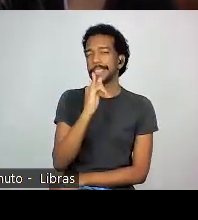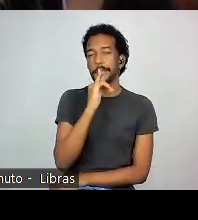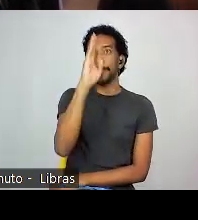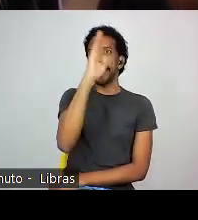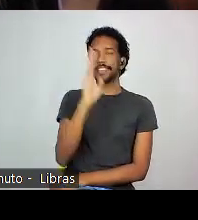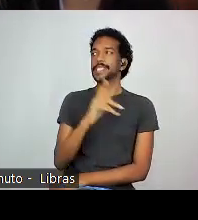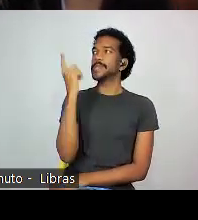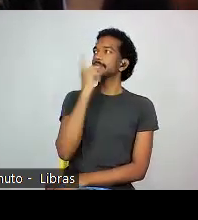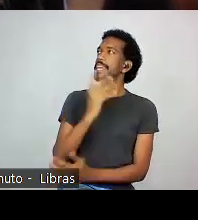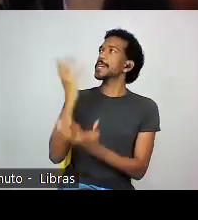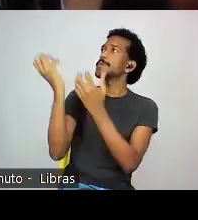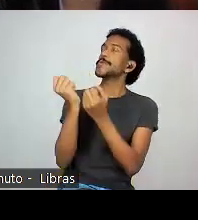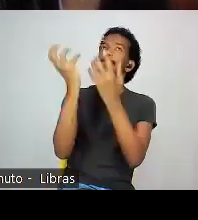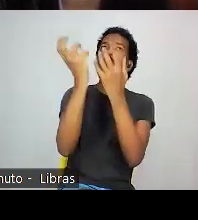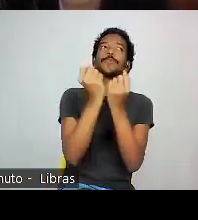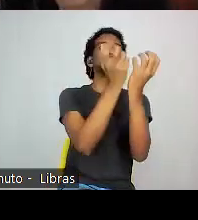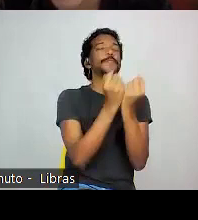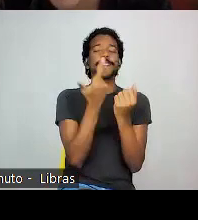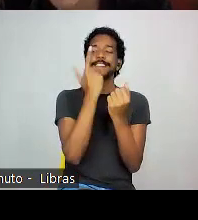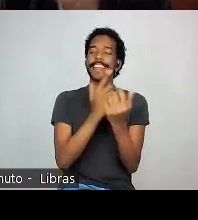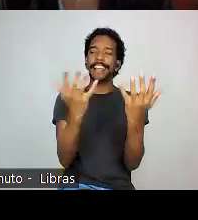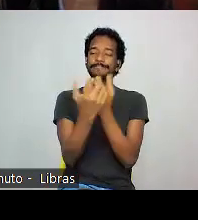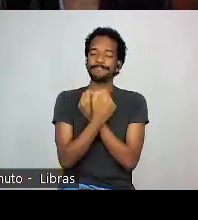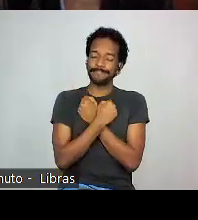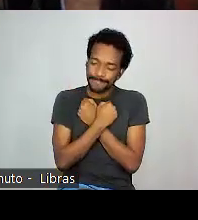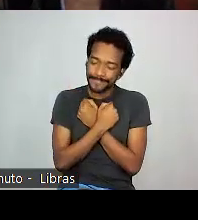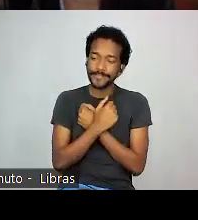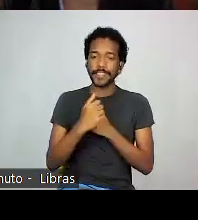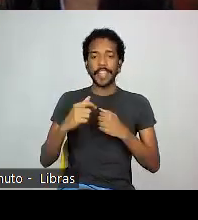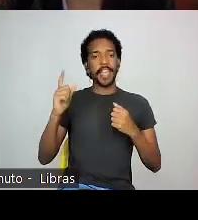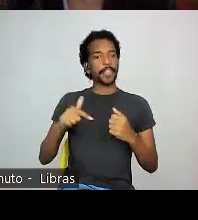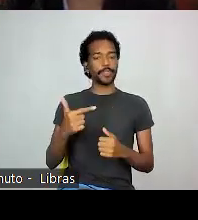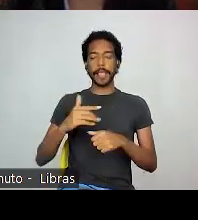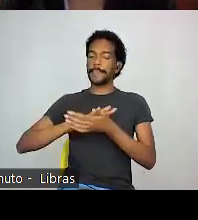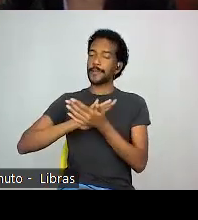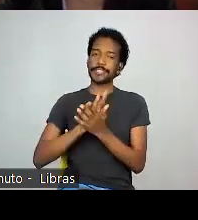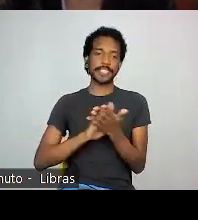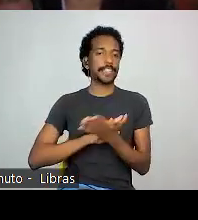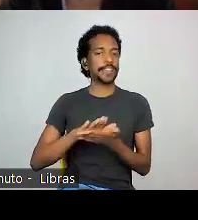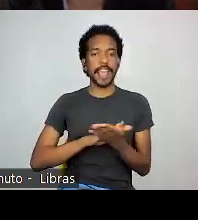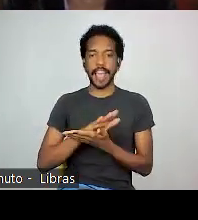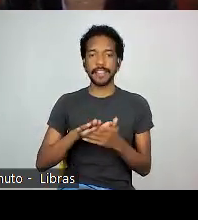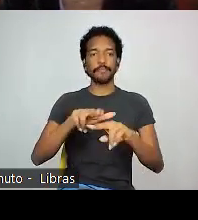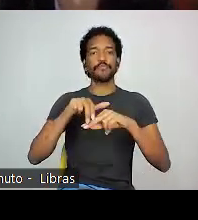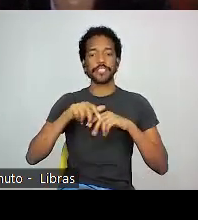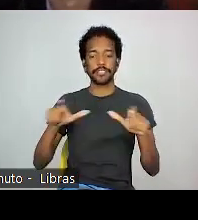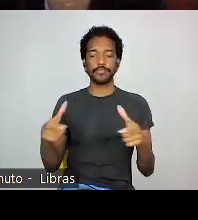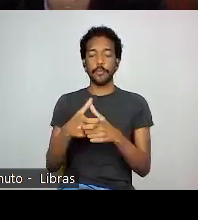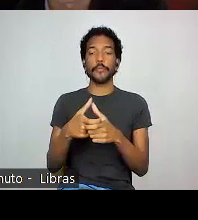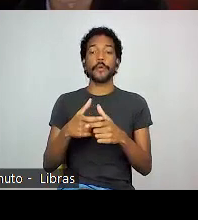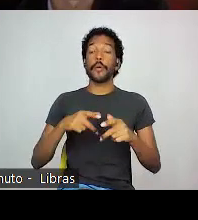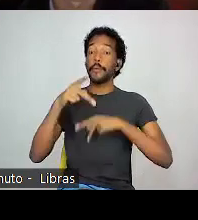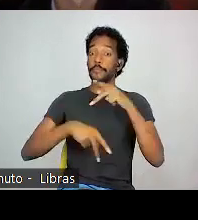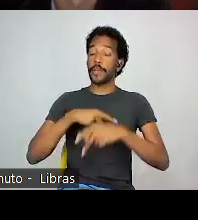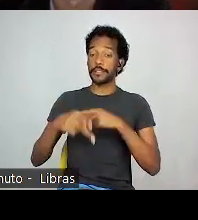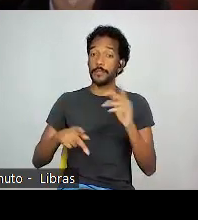sem preconceitos. Então, a imigração japonesa ocupa um pouco esse lugar de uma espécie de evidência de que o